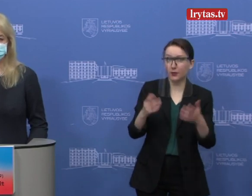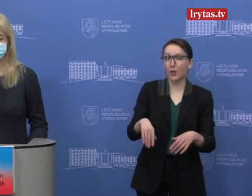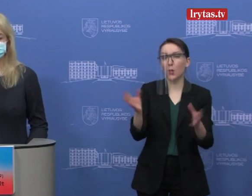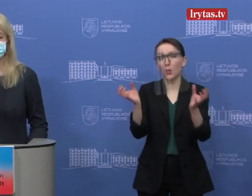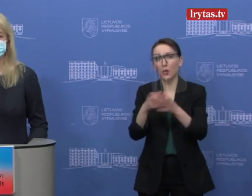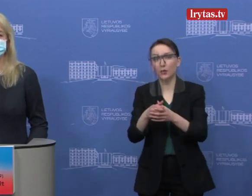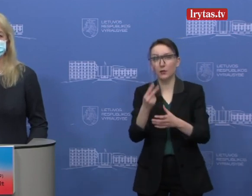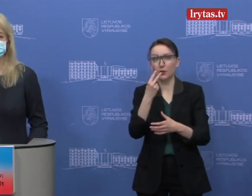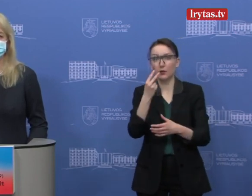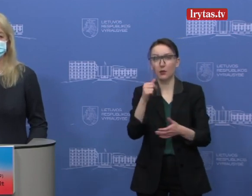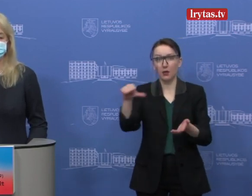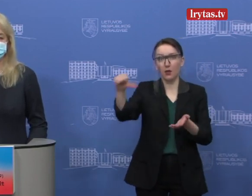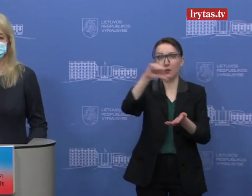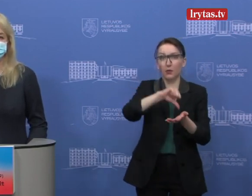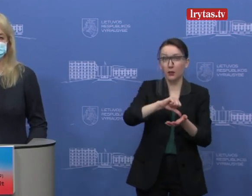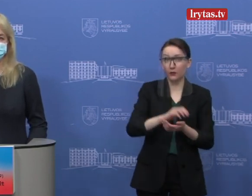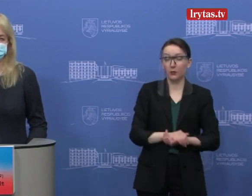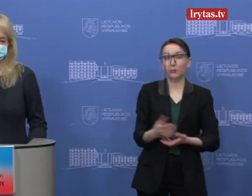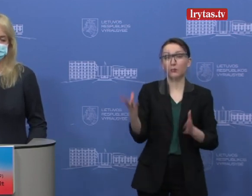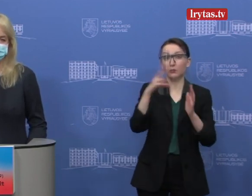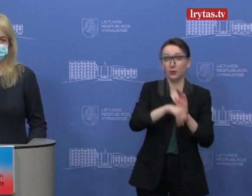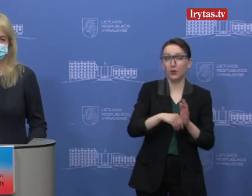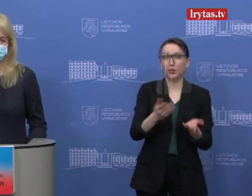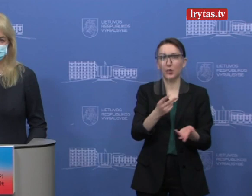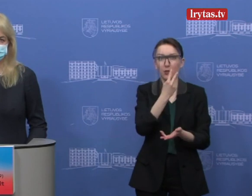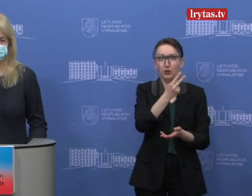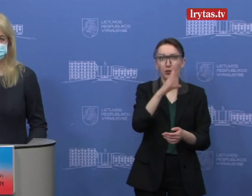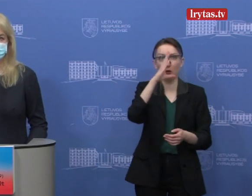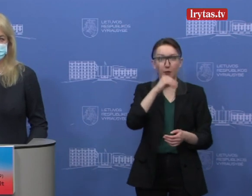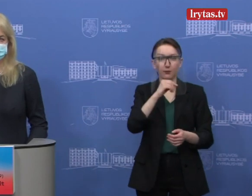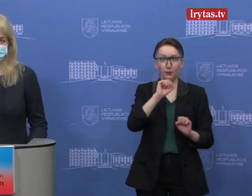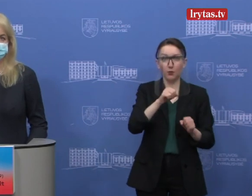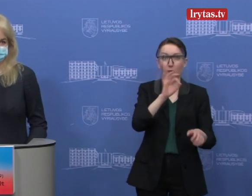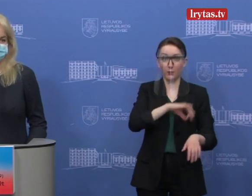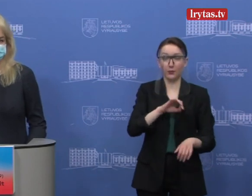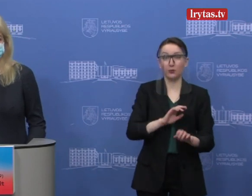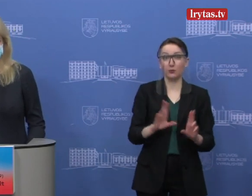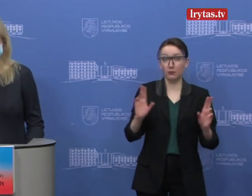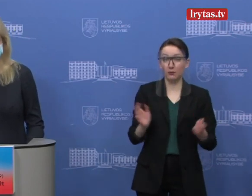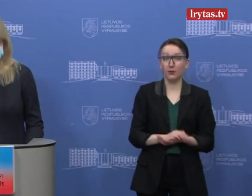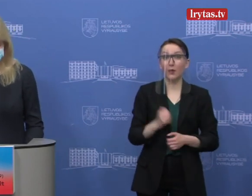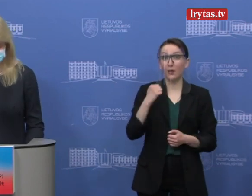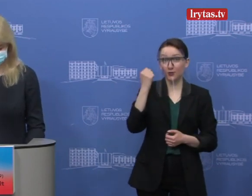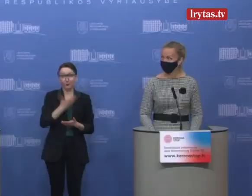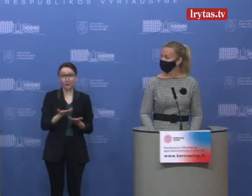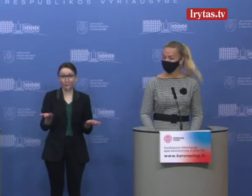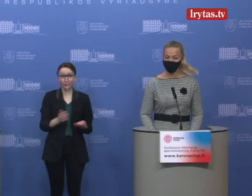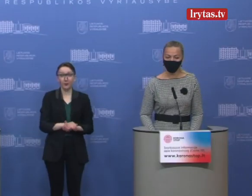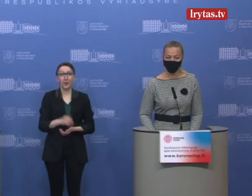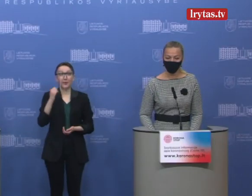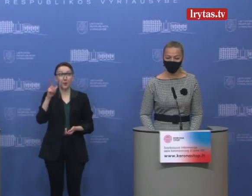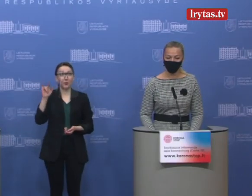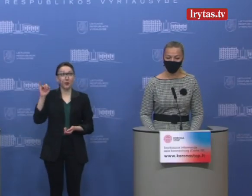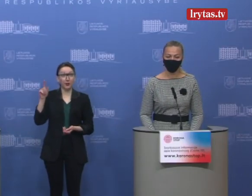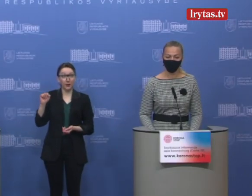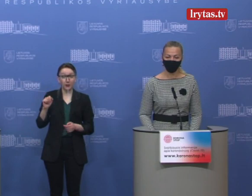organizacijas dalyvauti ir išnaudoti šitas galimybės. Tai, tu tiek, ačiū. Dėkuoju,